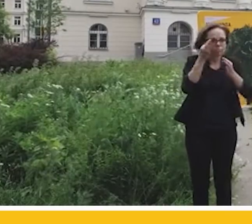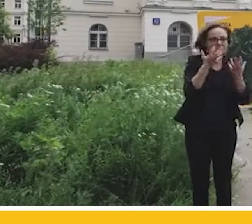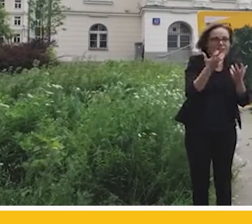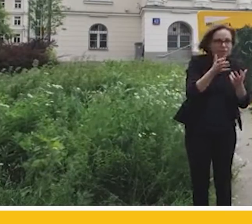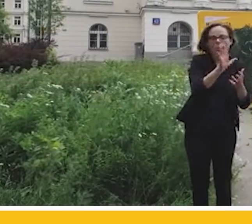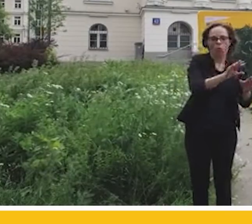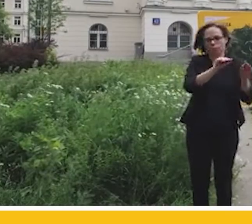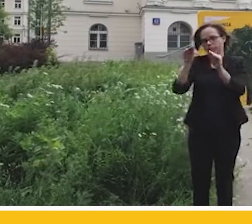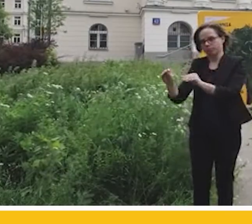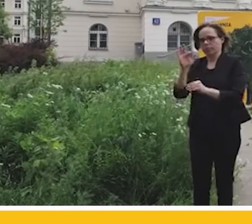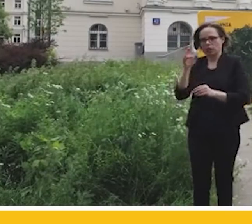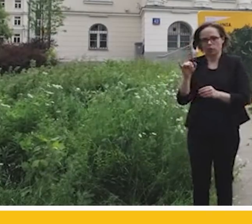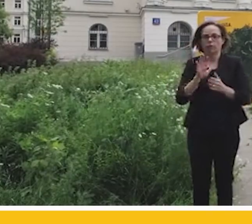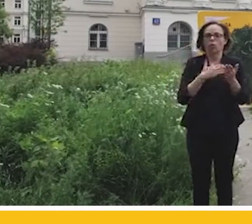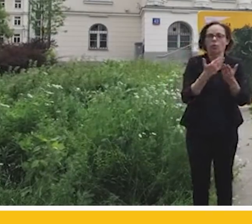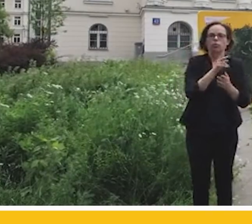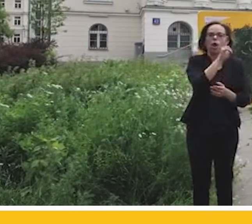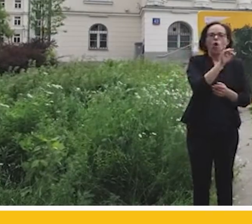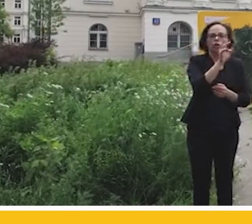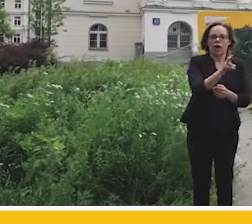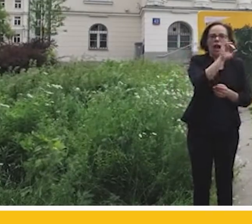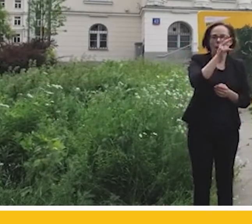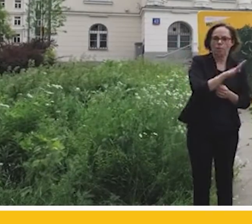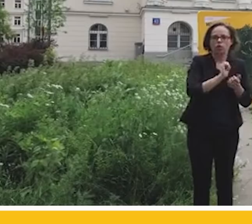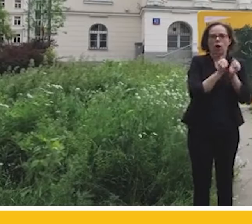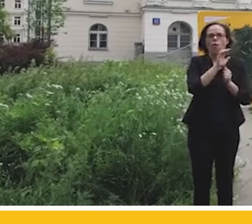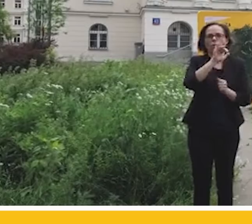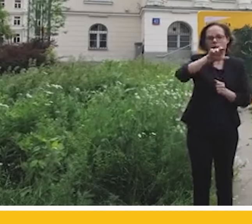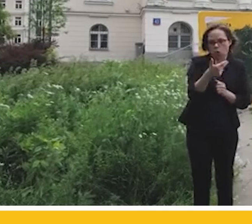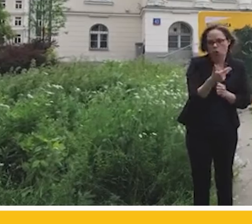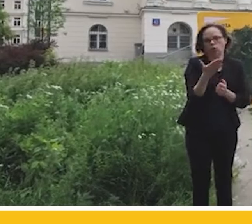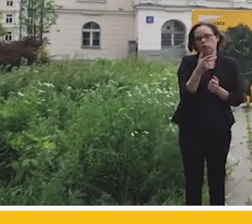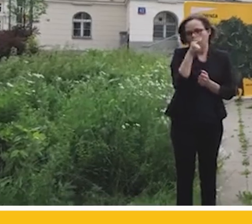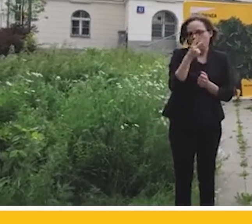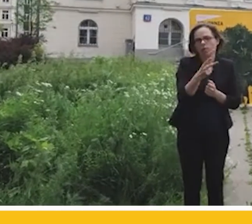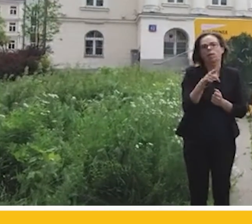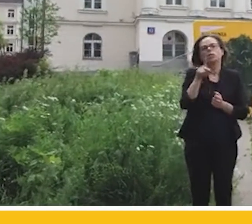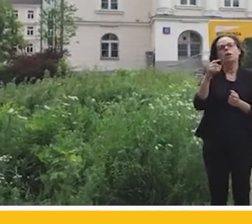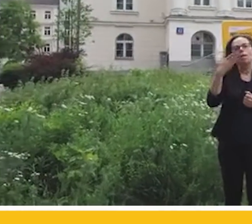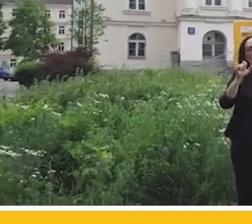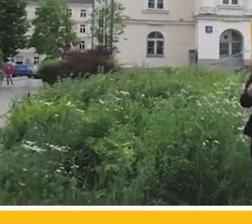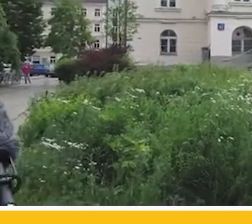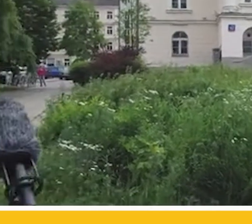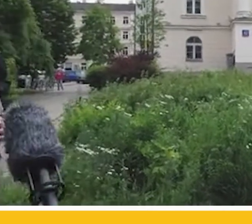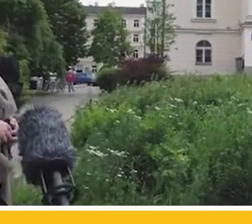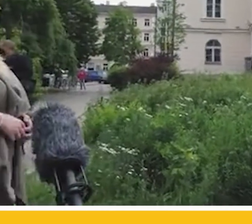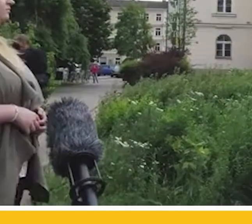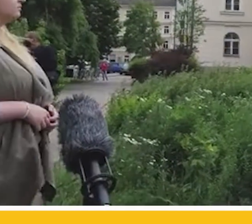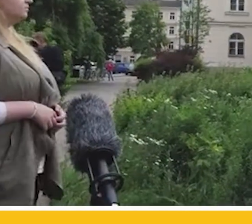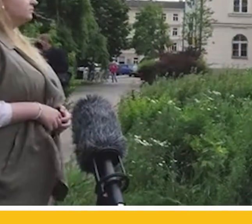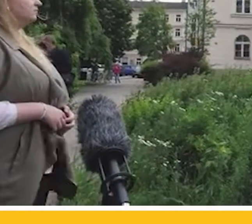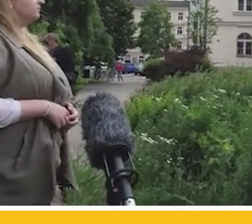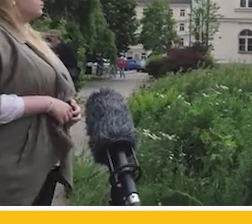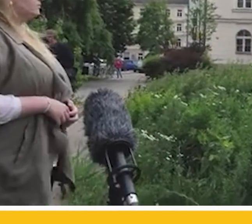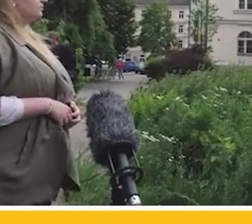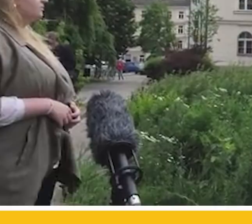Biedronia, to tam te spadki są ewidentne. To znaczy, to chyba widać, że ten elektorat, który odchodził od Małgorzaty Kidawy, wrócił właśnie